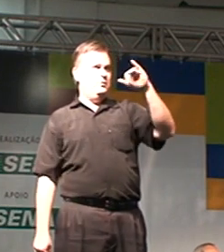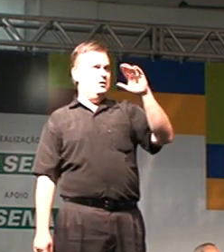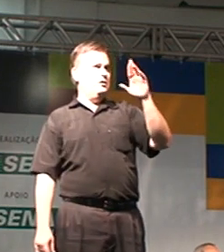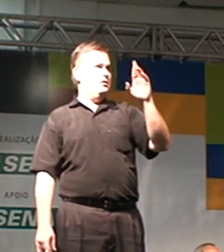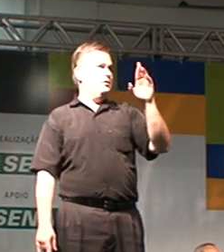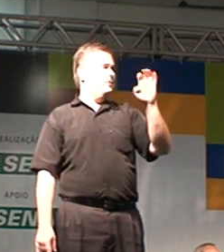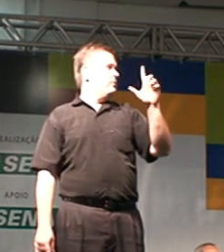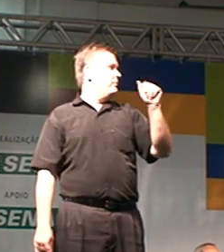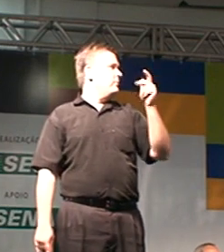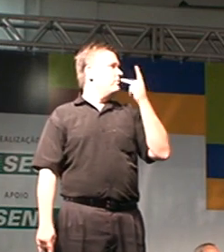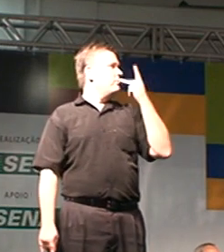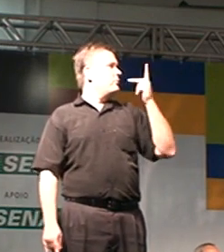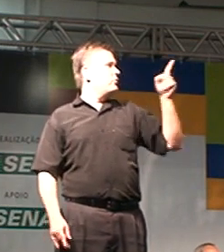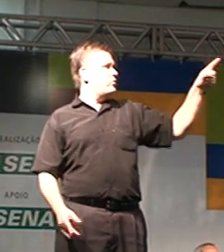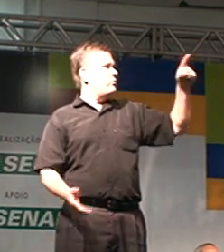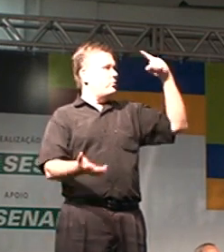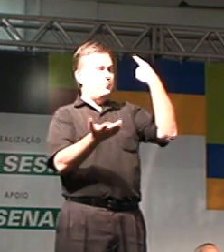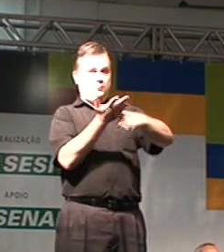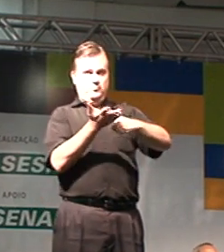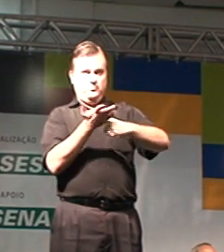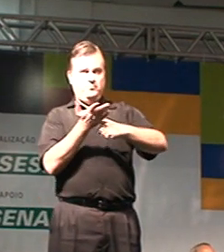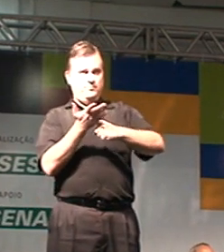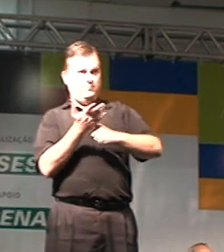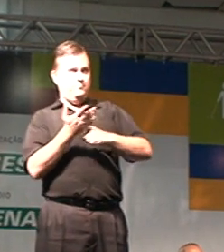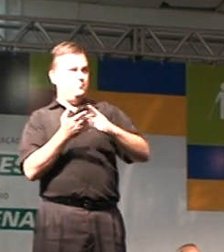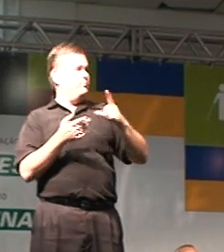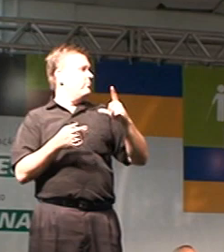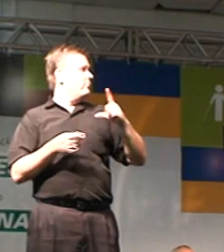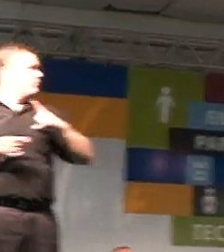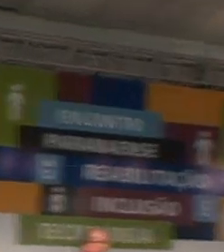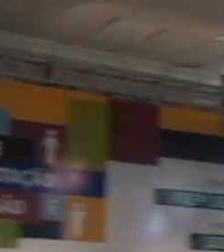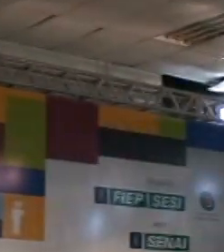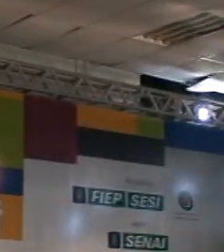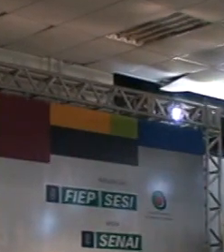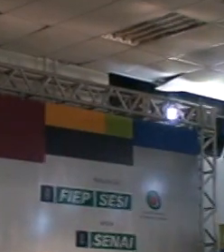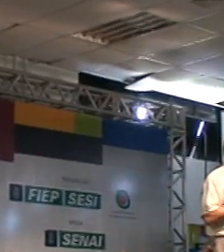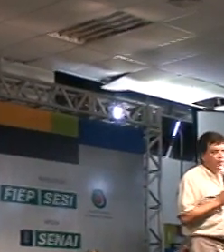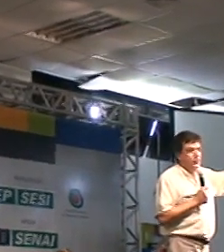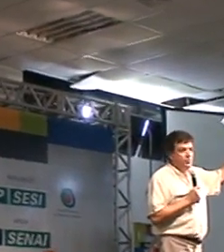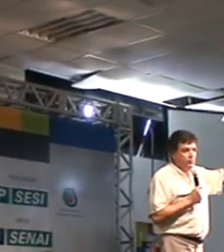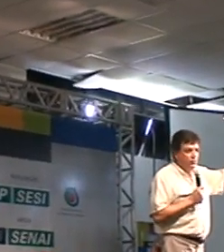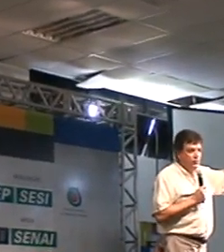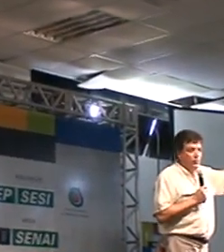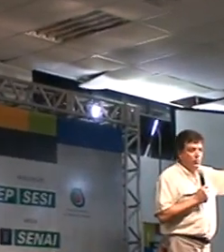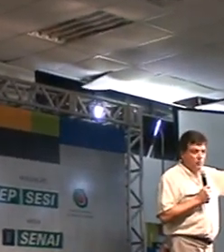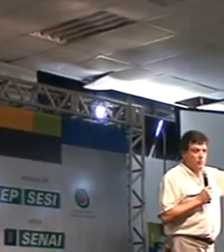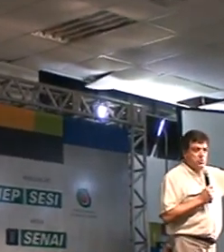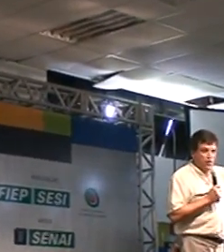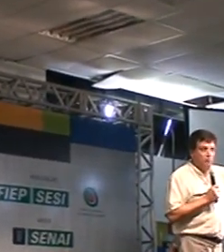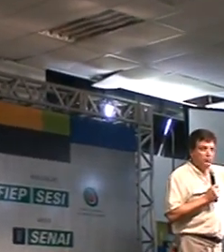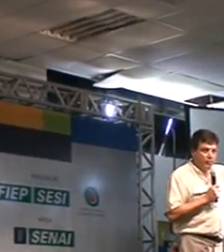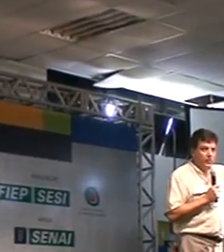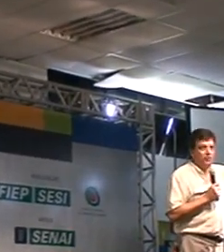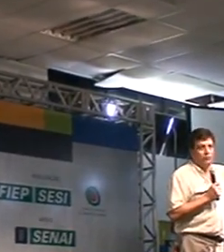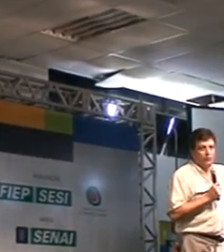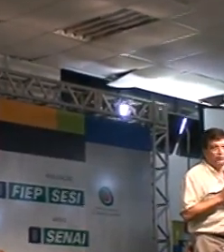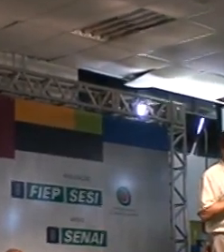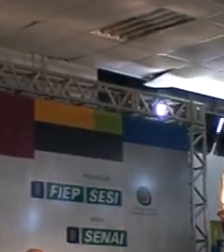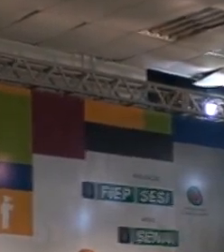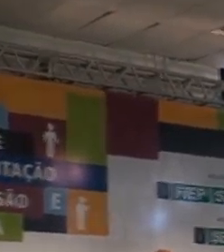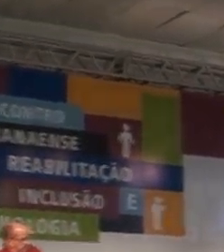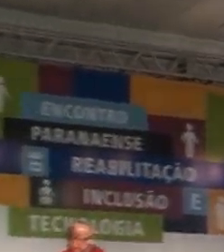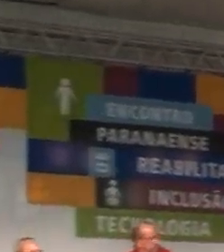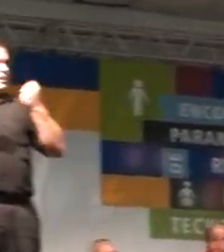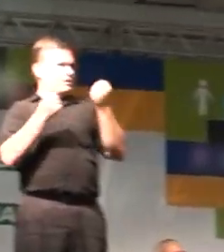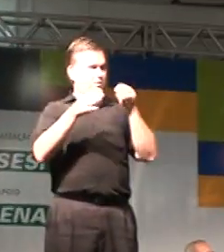para falar sobre essa campanha, sobre o respeito às vagas de pessoas com deficiência. Não sei quantos vocês souberam o que aconteceu, o episódio que aconteceu, foi ela no